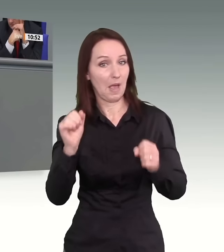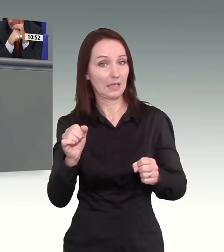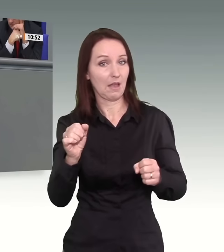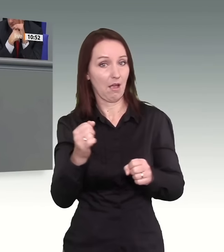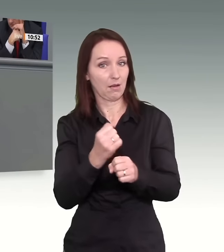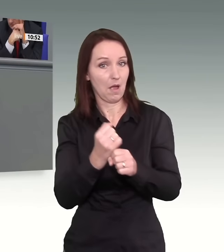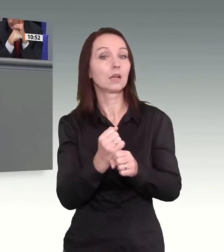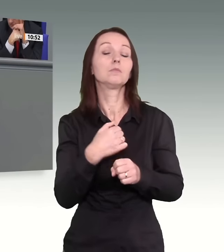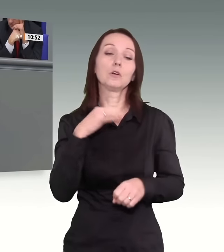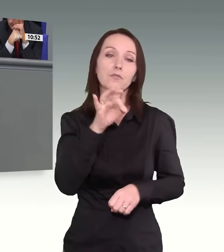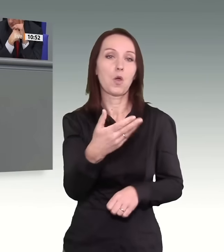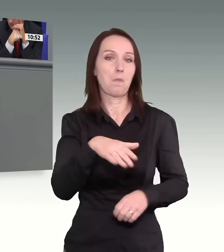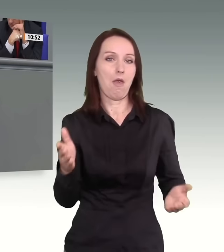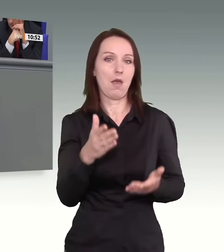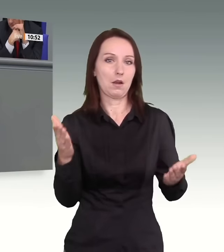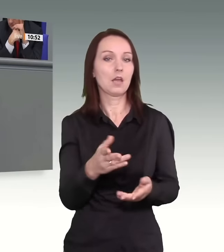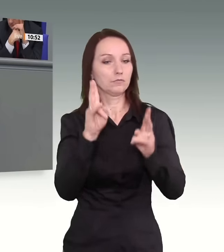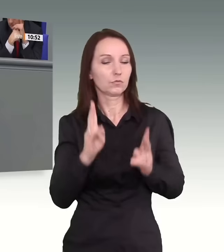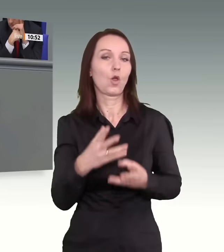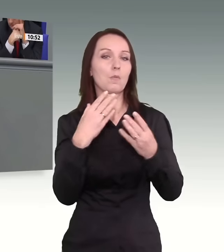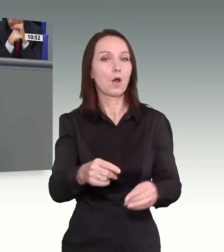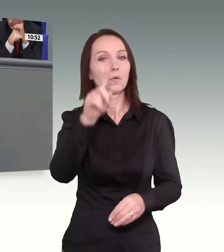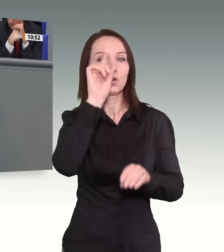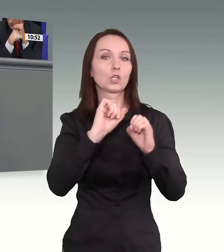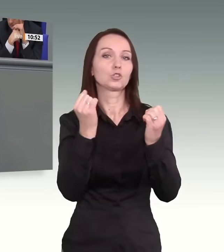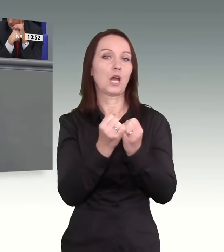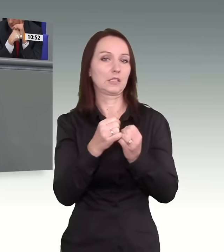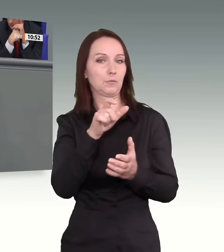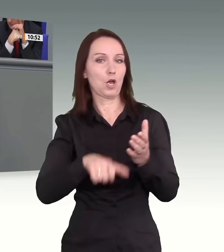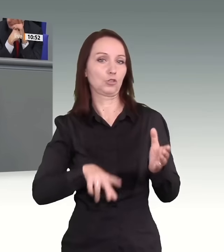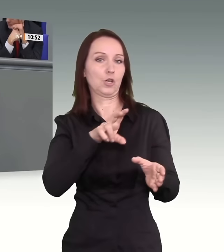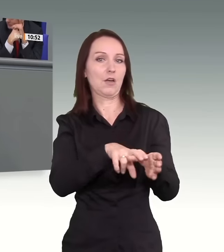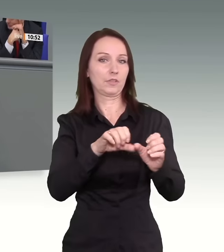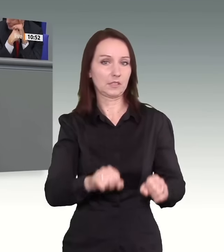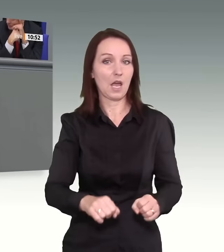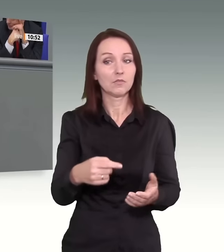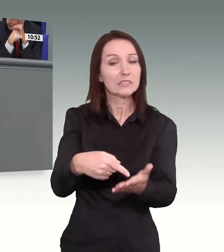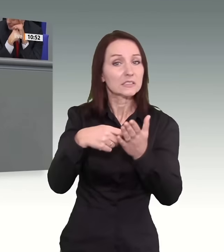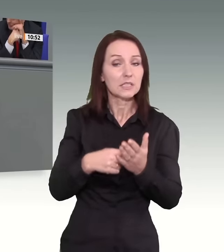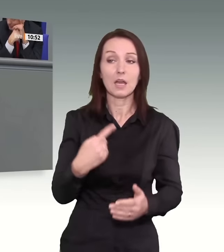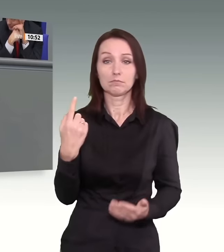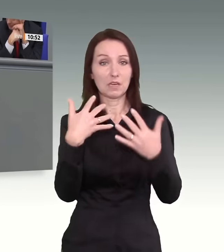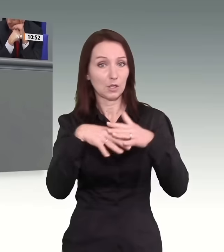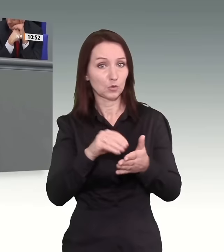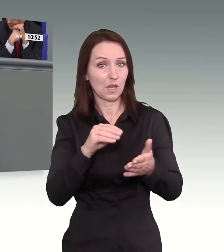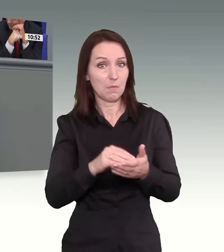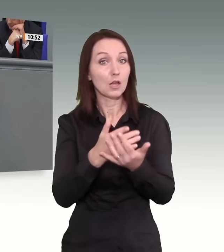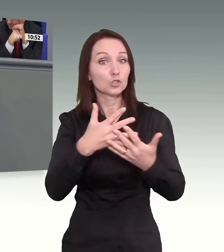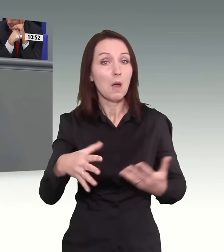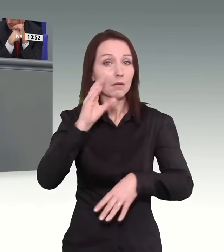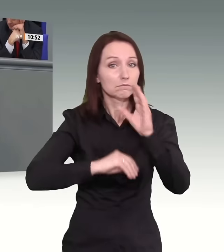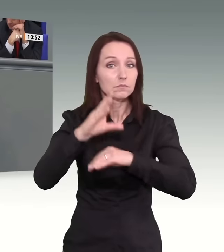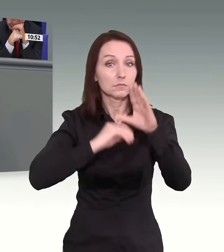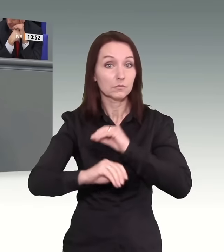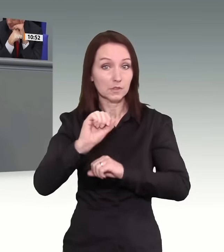Deutschland leisten, auch die deutsche Staatsbürgerschaft zu haben. Als Zeichen, wenn du dich integrieren willst, wenn du die Sprache lernst, dann kannst du auch Teil dieser